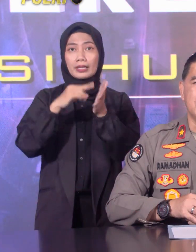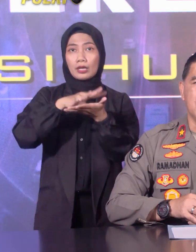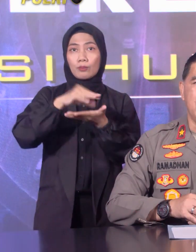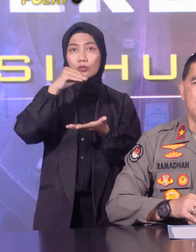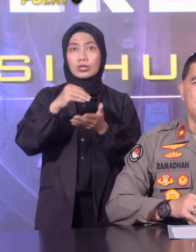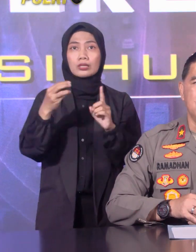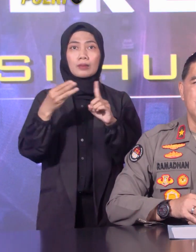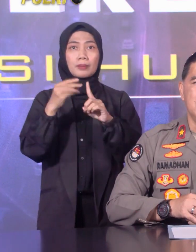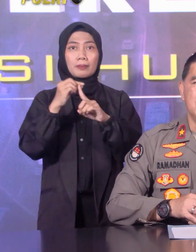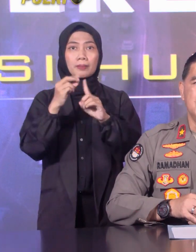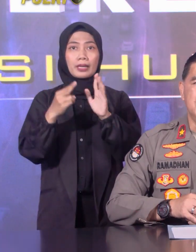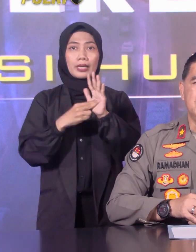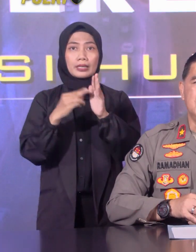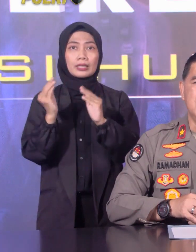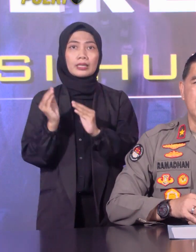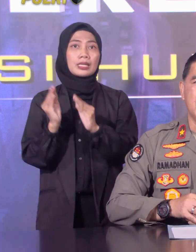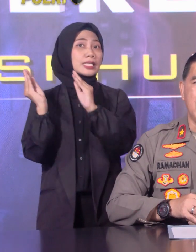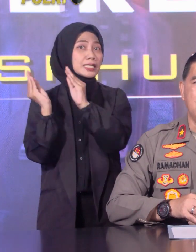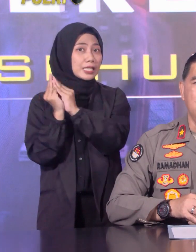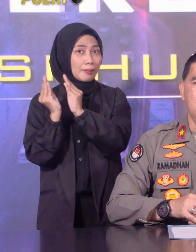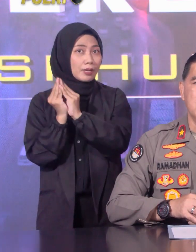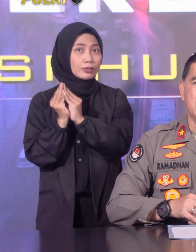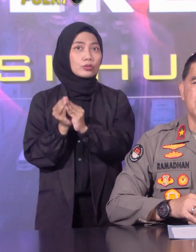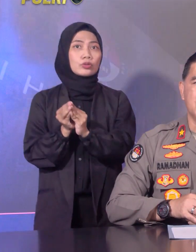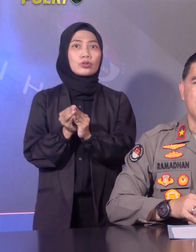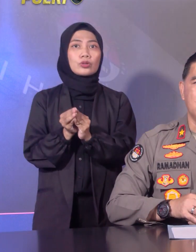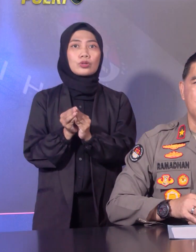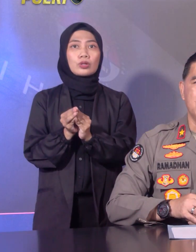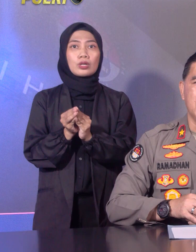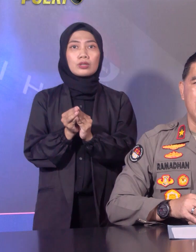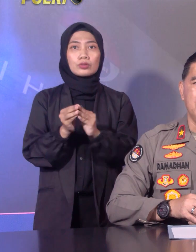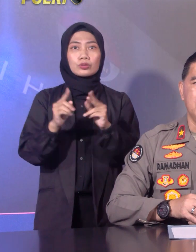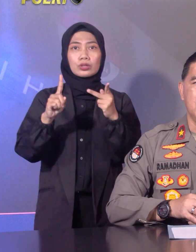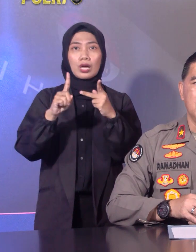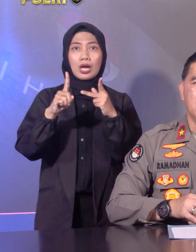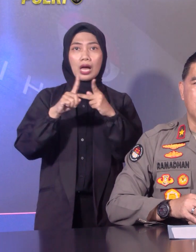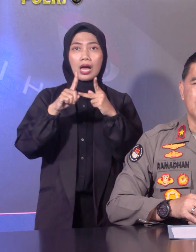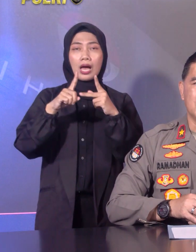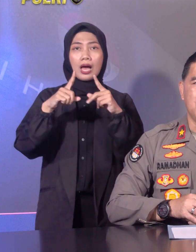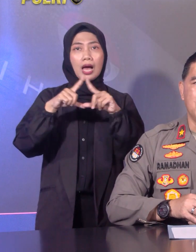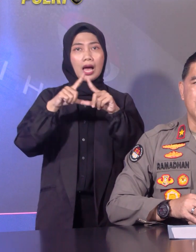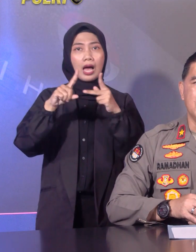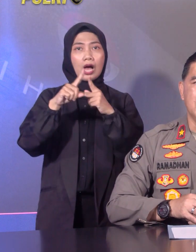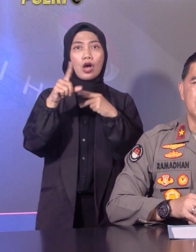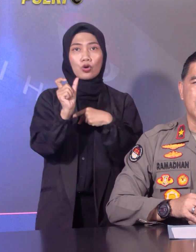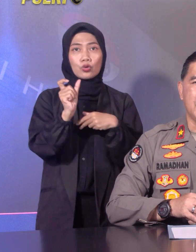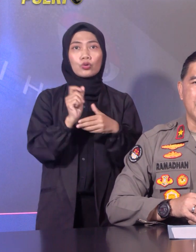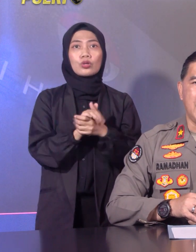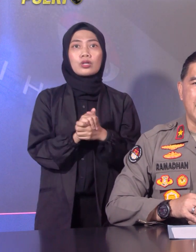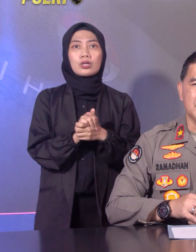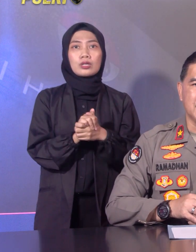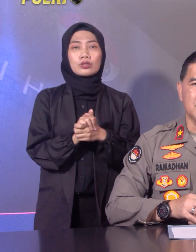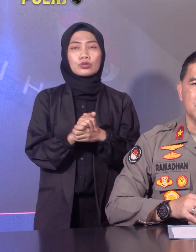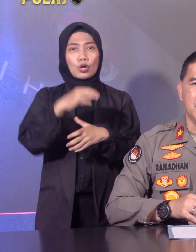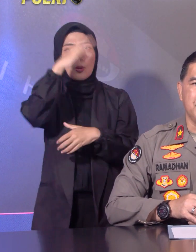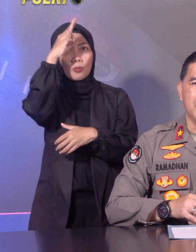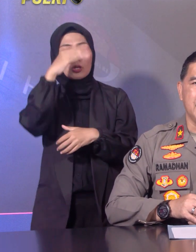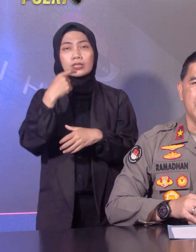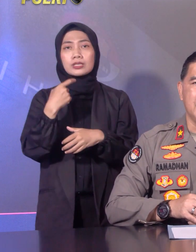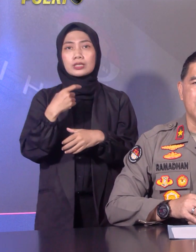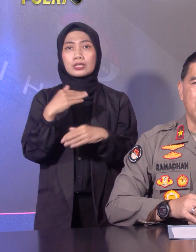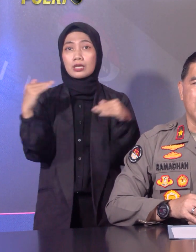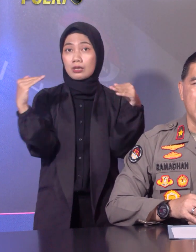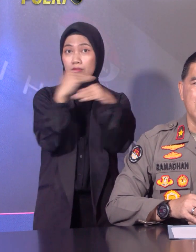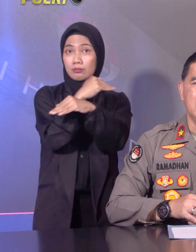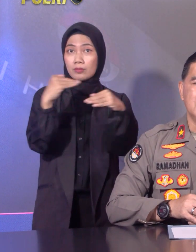Kabupaten Indramayu, Dit Jen Ahu, Kementerian Hukum dan HAM, Koran Tes Polri, terkait aset sodara